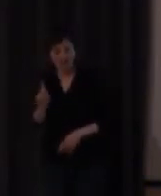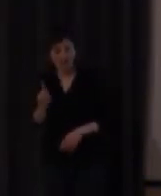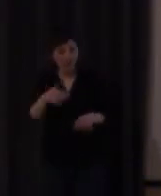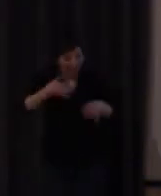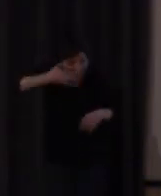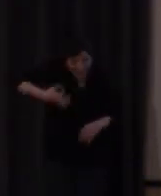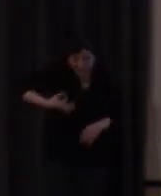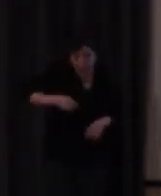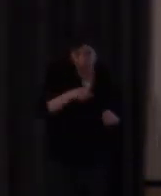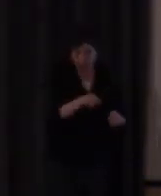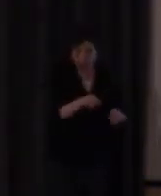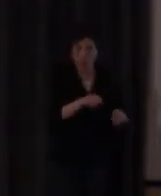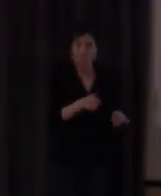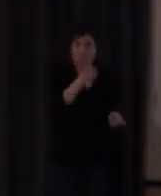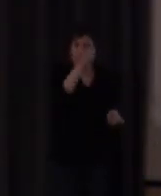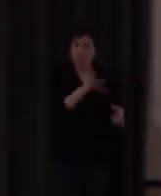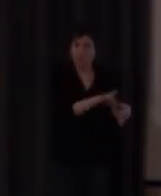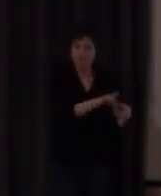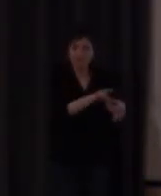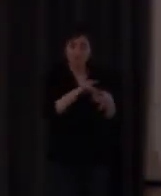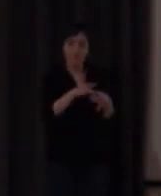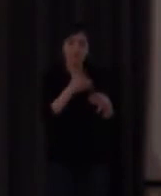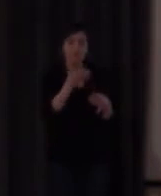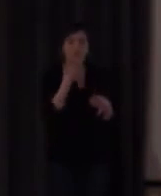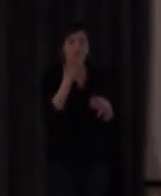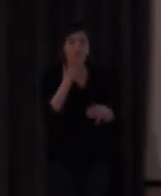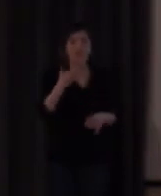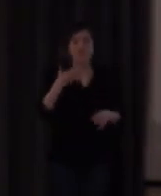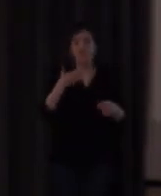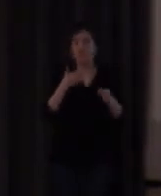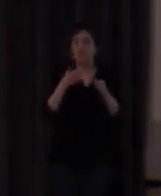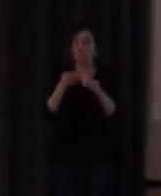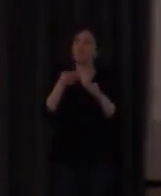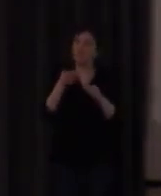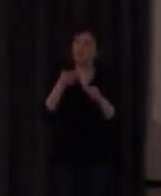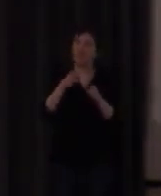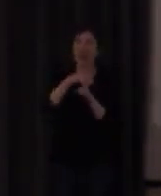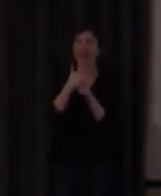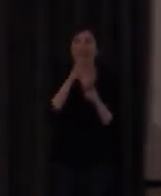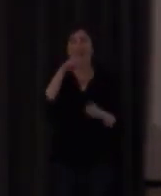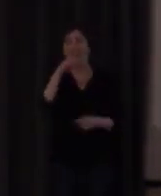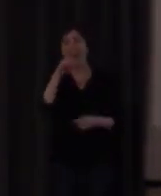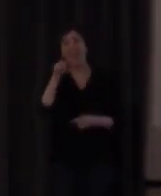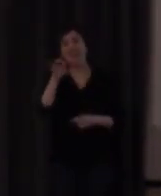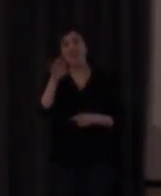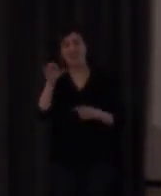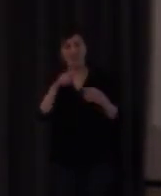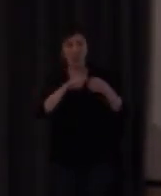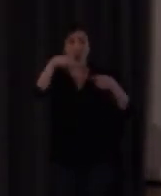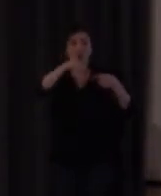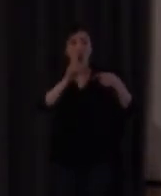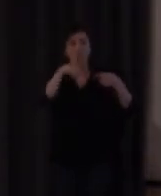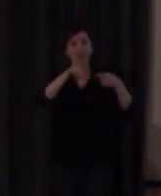ajusten más quizás la enseñanza a través de los casos en fin habrá que verlo porque a lo mejor por ahí también tenemos una nueva metodología de